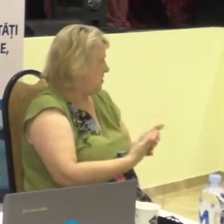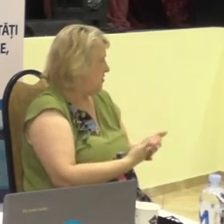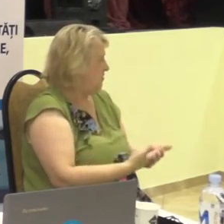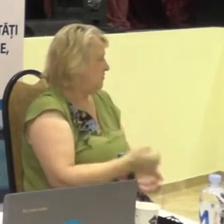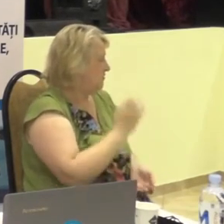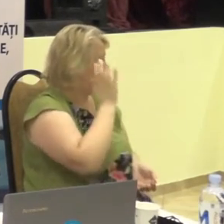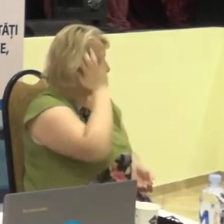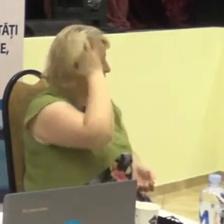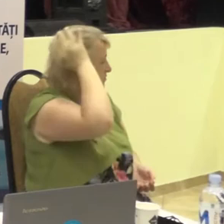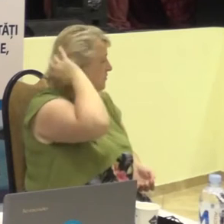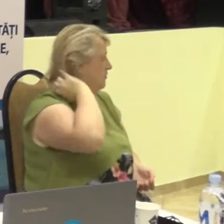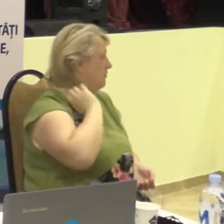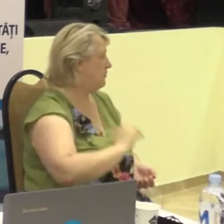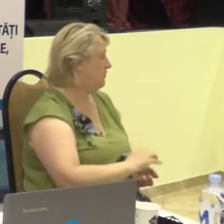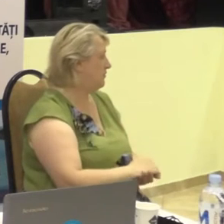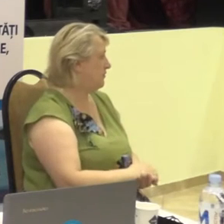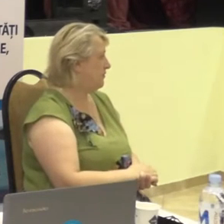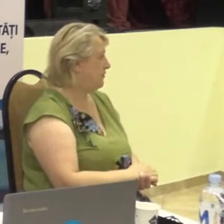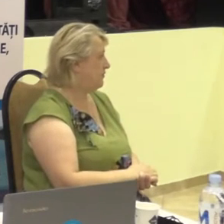devine eu surd.